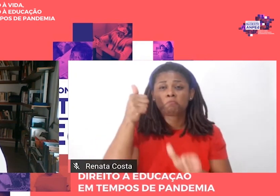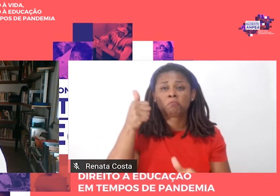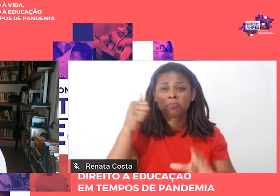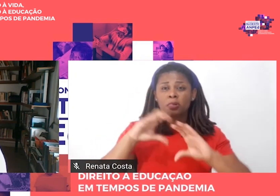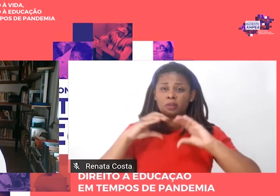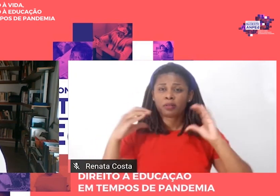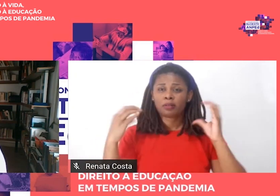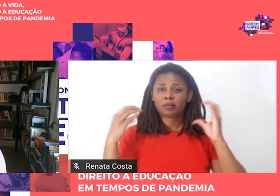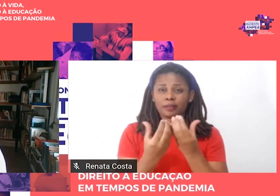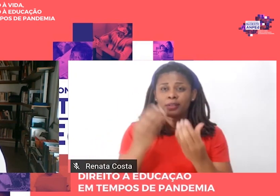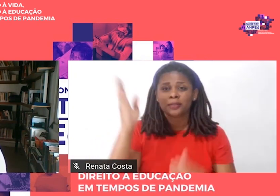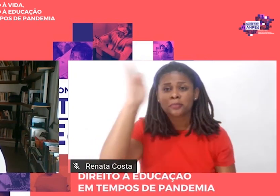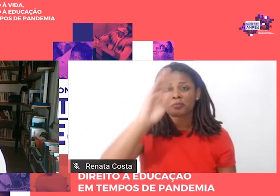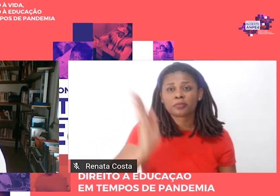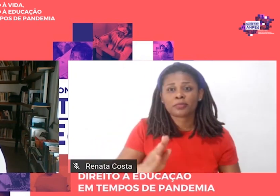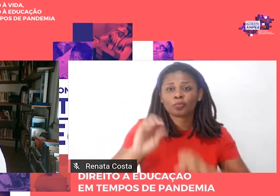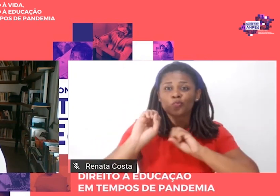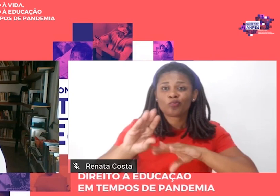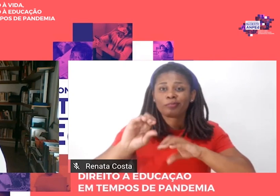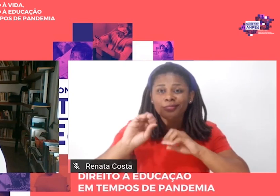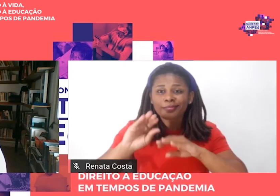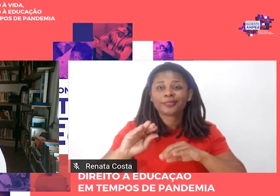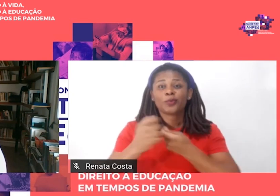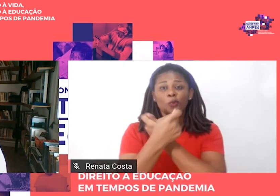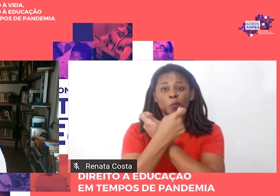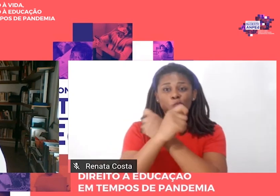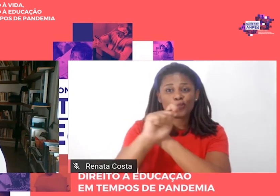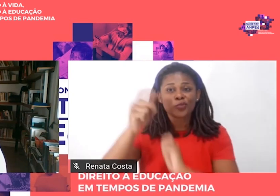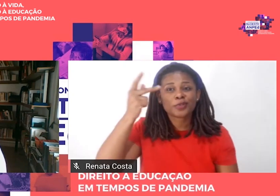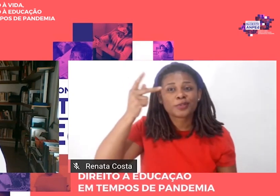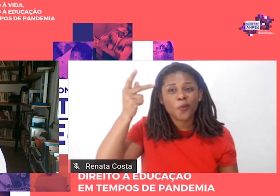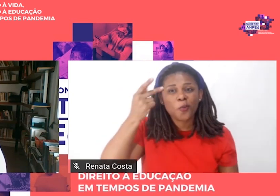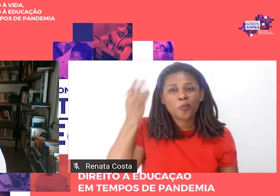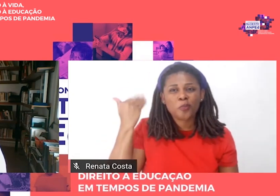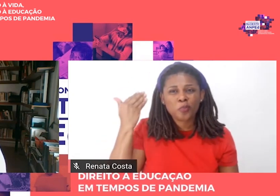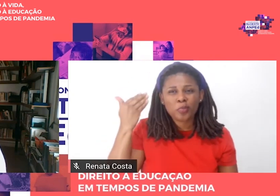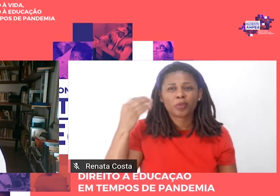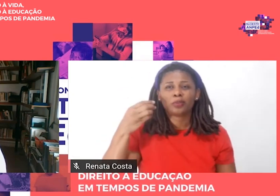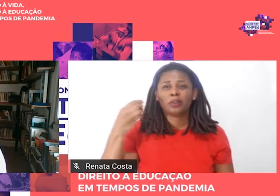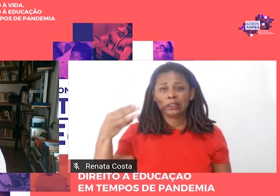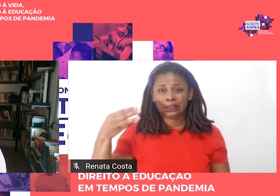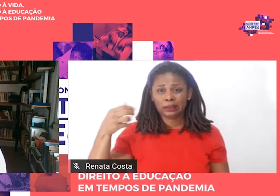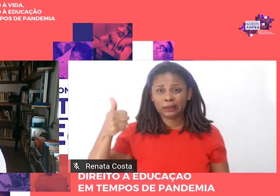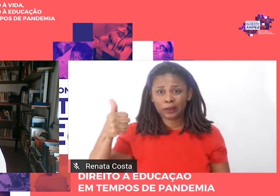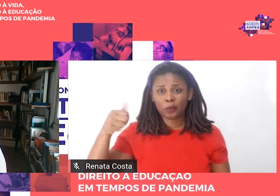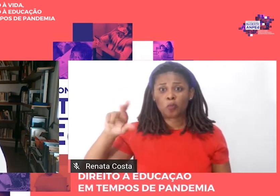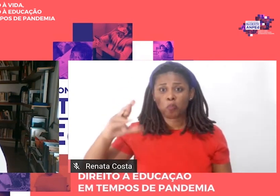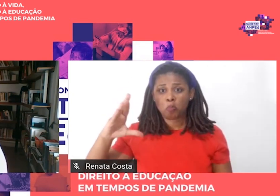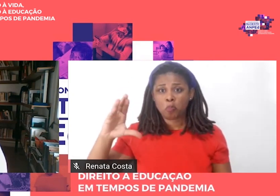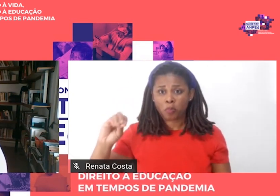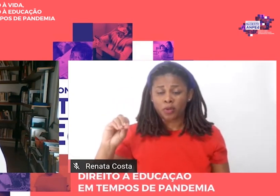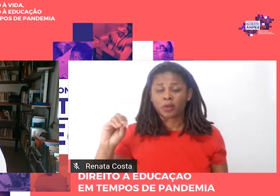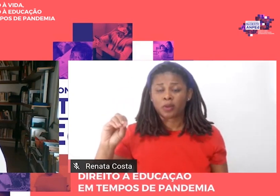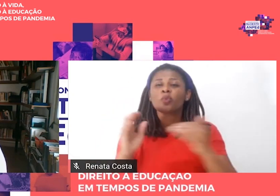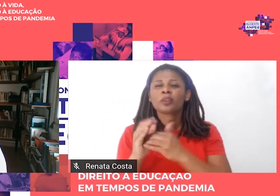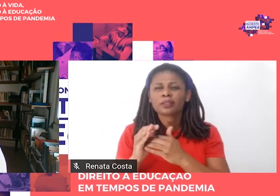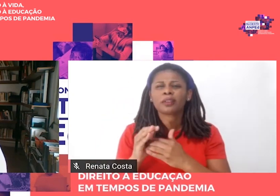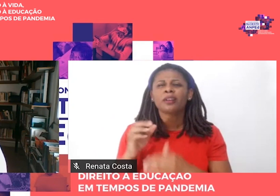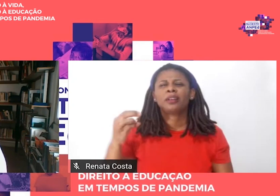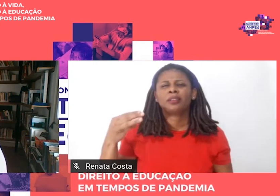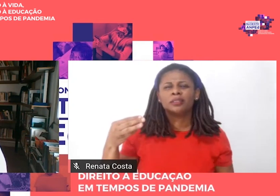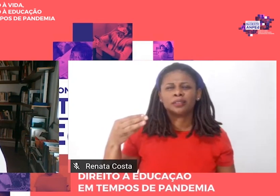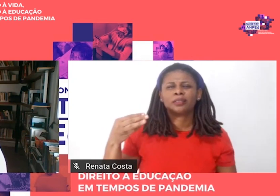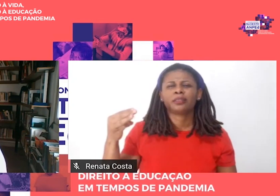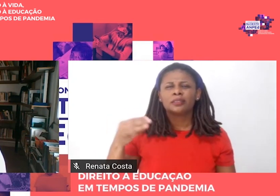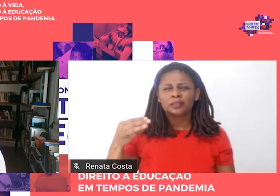realizada na PUC de São Paulo de 31 de março a 3 de abril de 1980. Na época eu